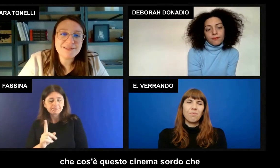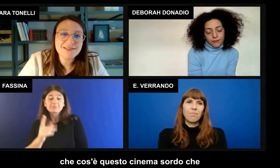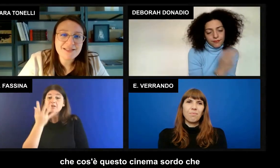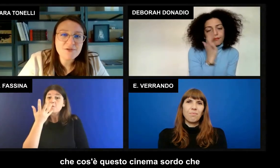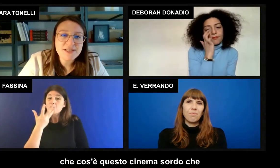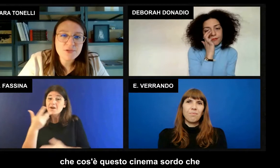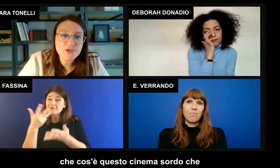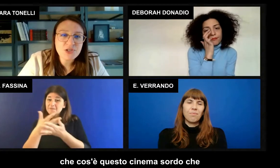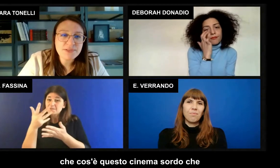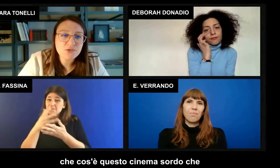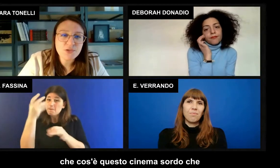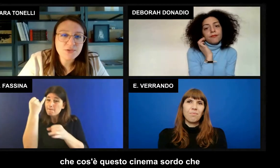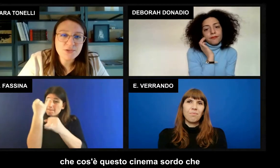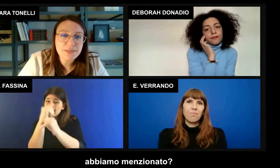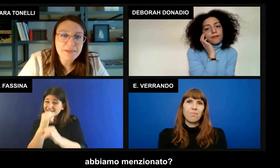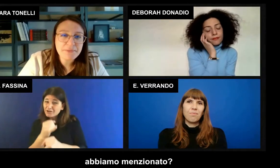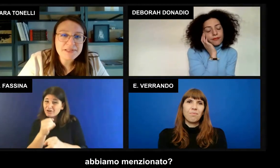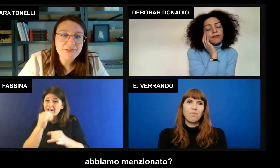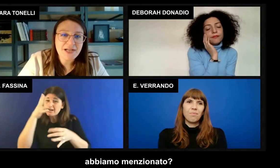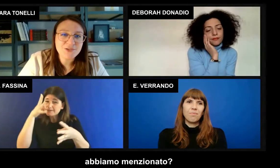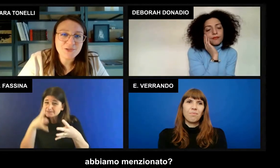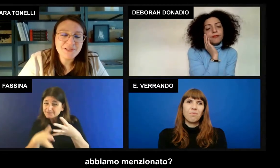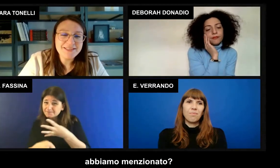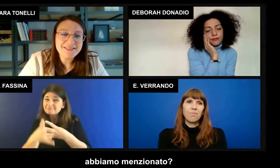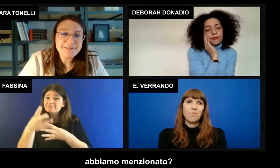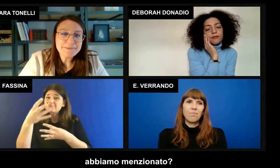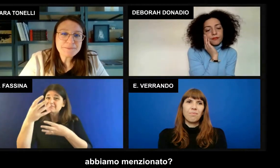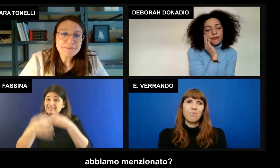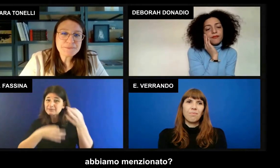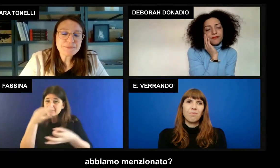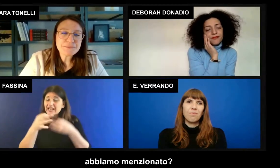che cos'è questo cinema sordo che abbiamo menzionato?